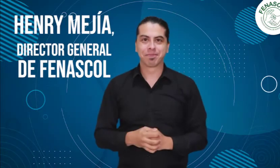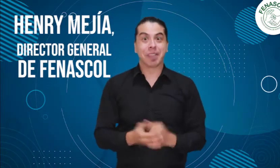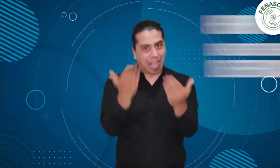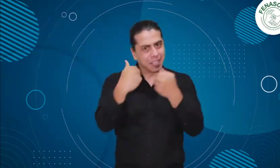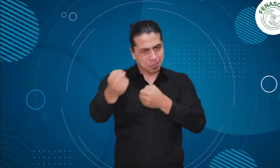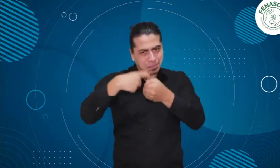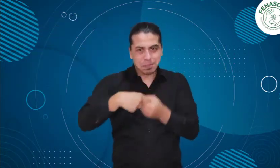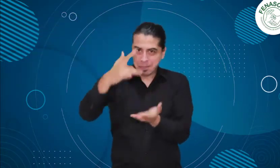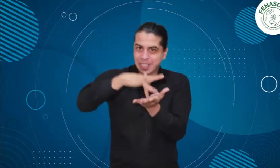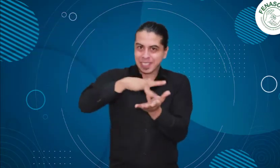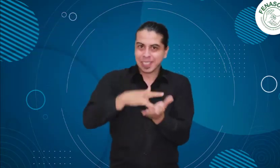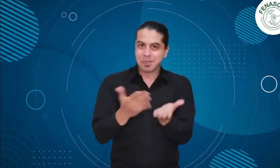Vamos, ¡anímate a participar!